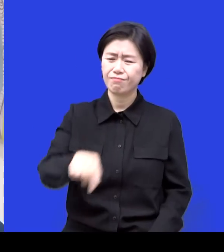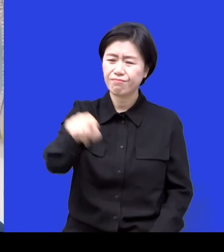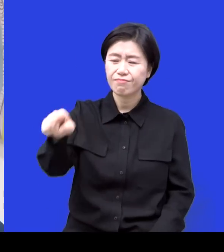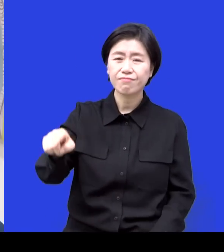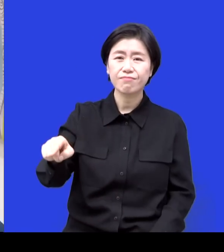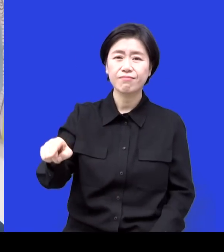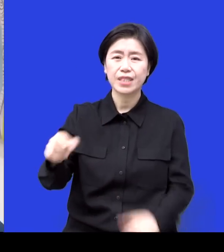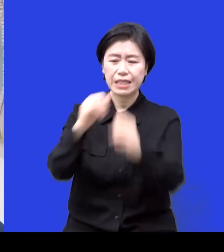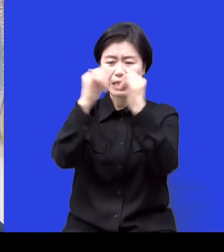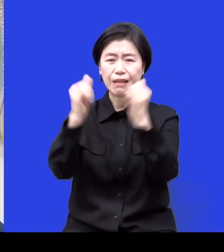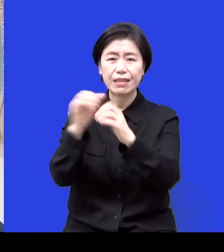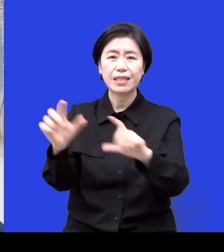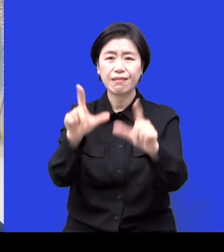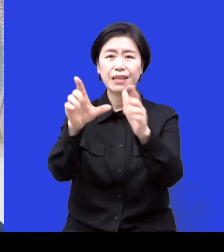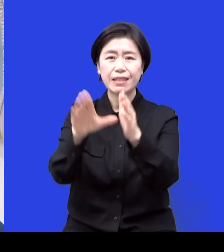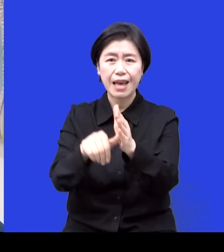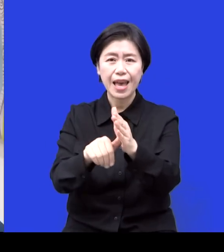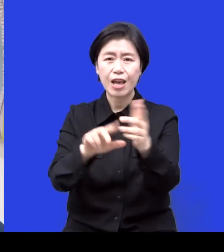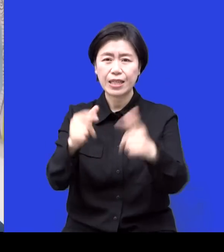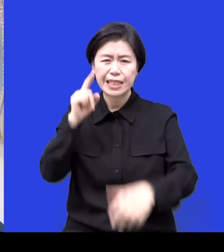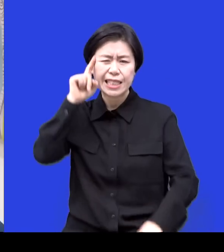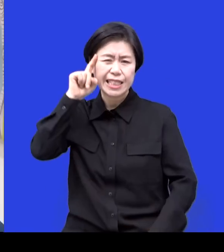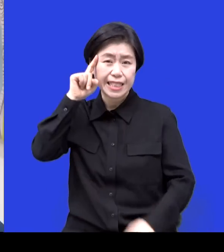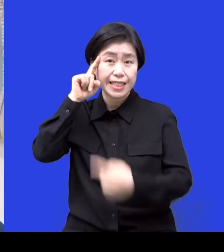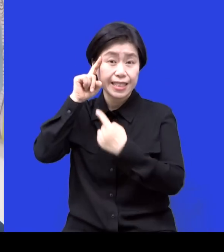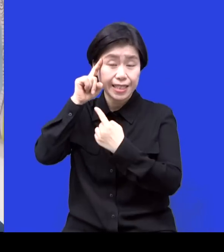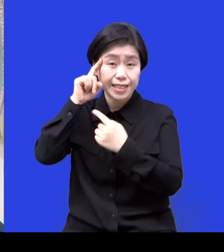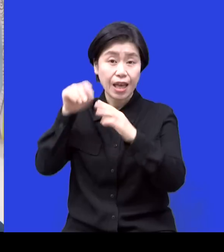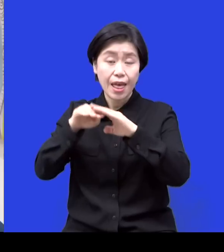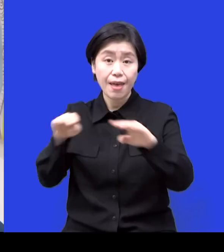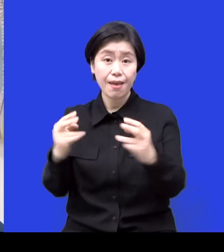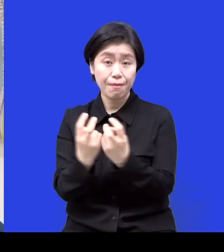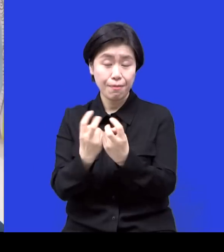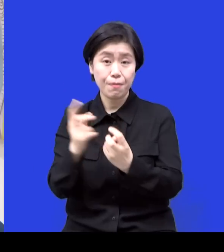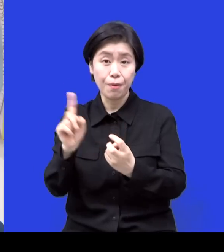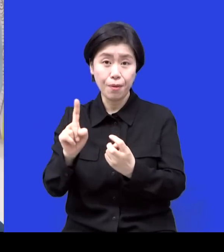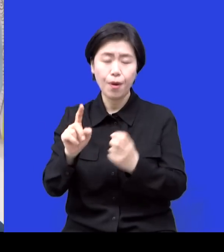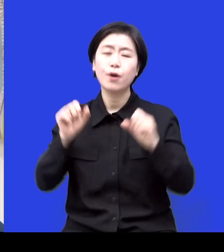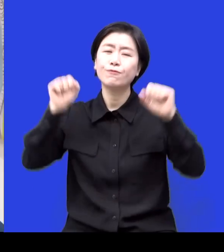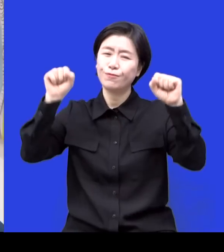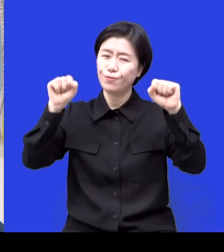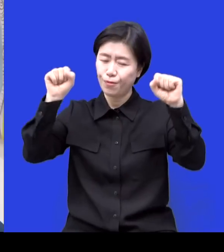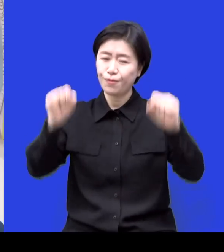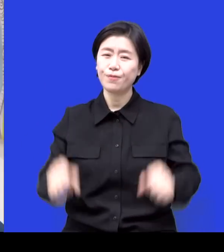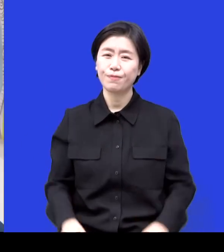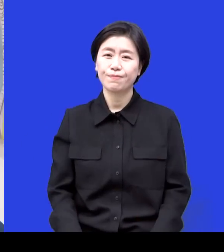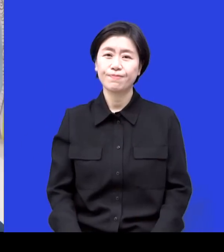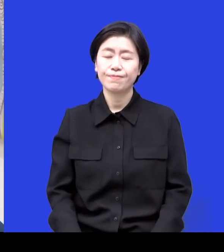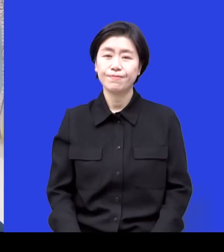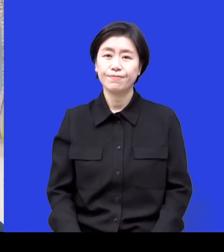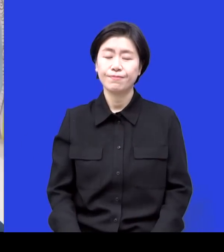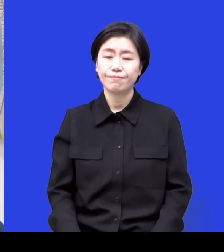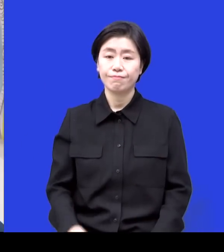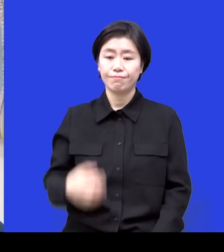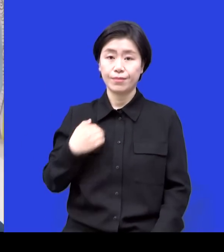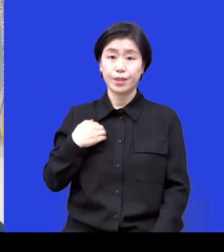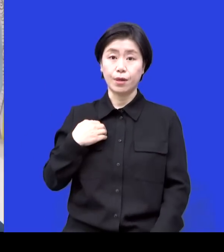받으면 운동으로 스트레스를 해소를 하고 그리고 또 이제 제가 운영하는 체육관 쪽으로 와요. 굉장히